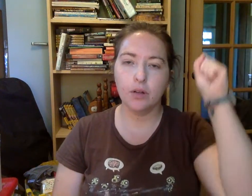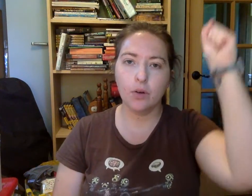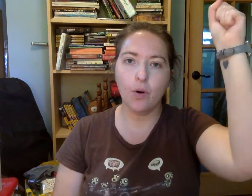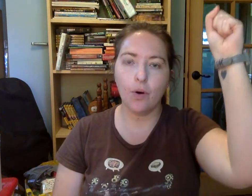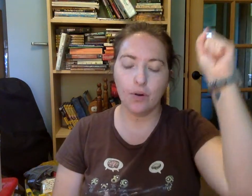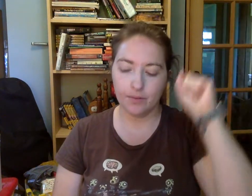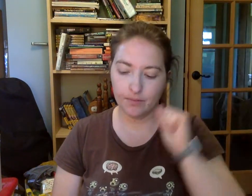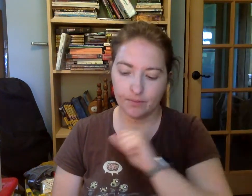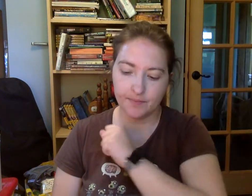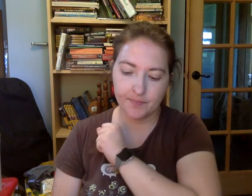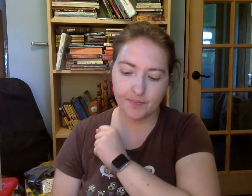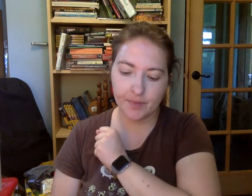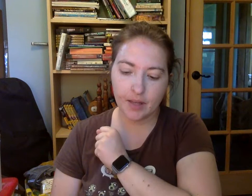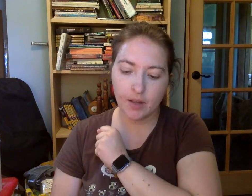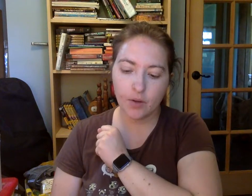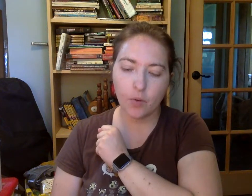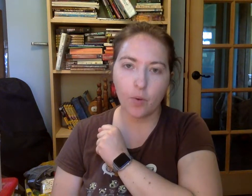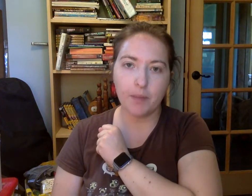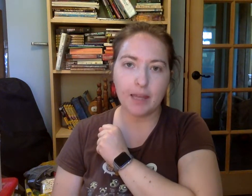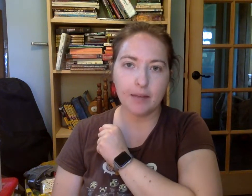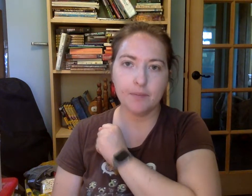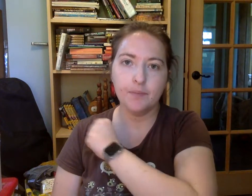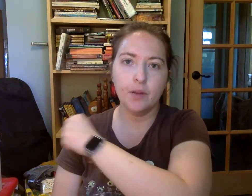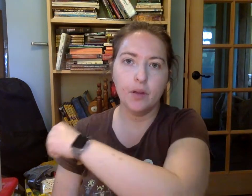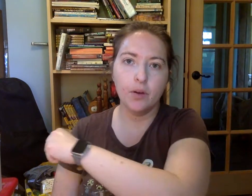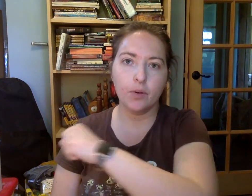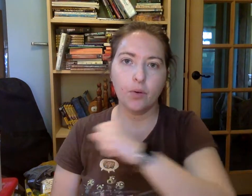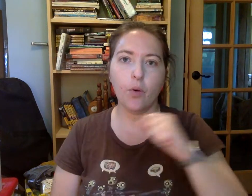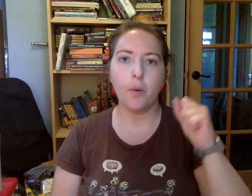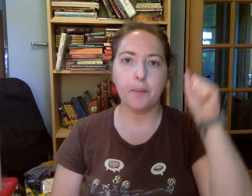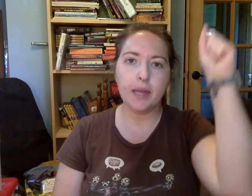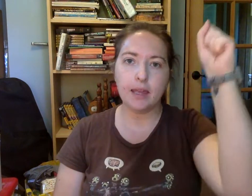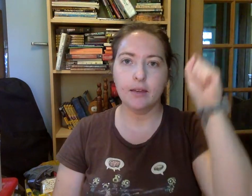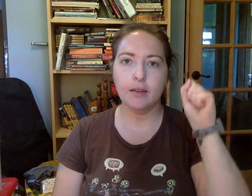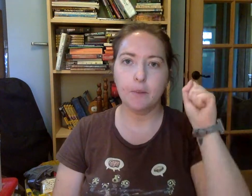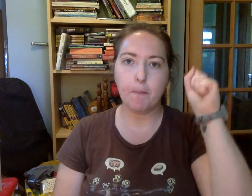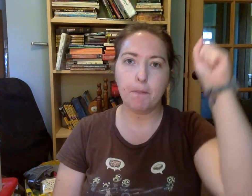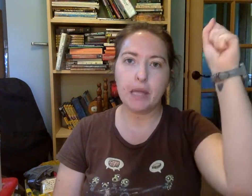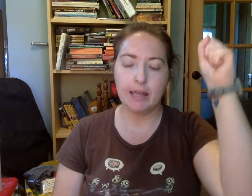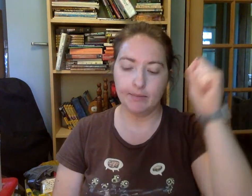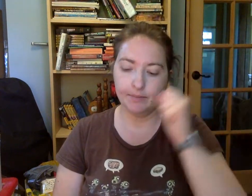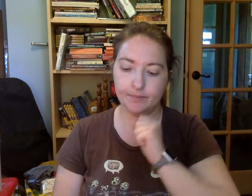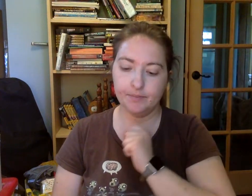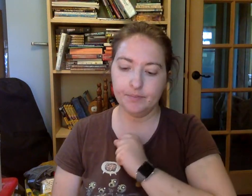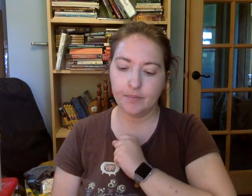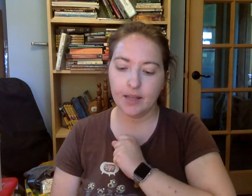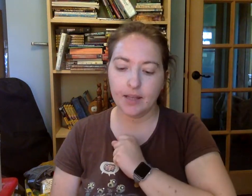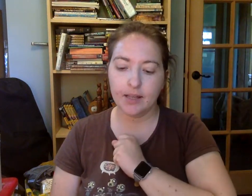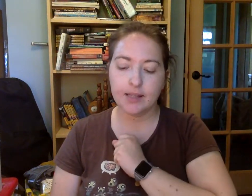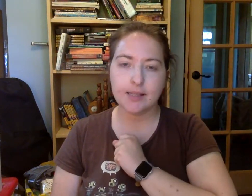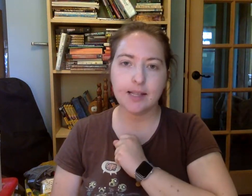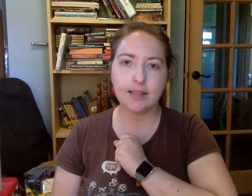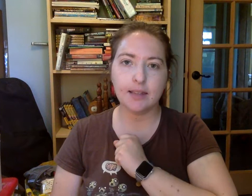Co. Comí. Comí. Mi. Cita.